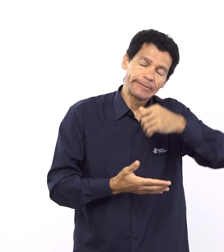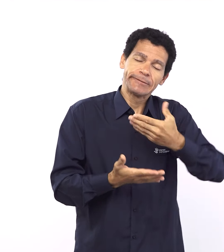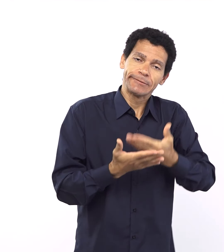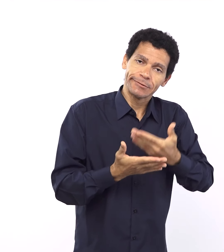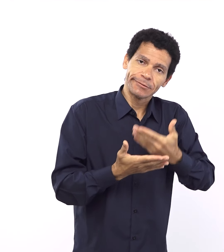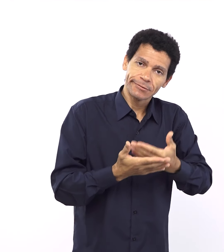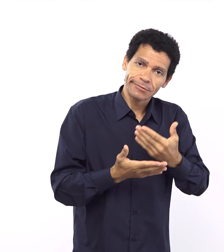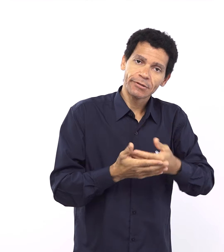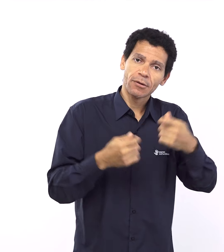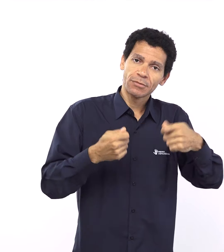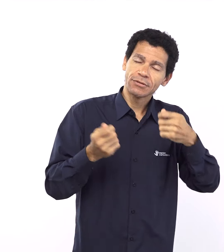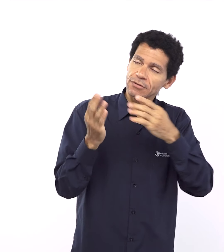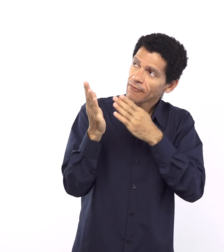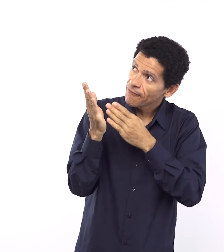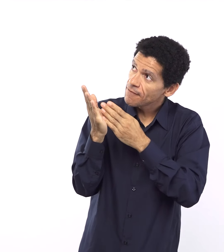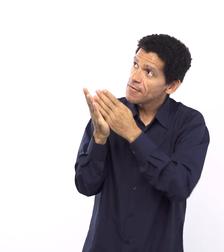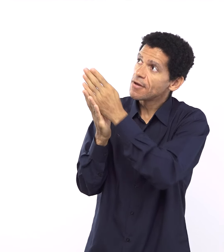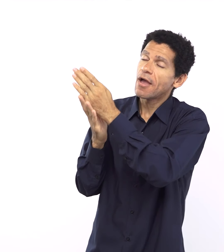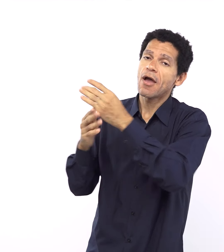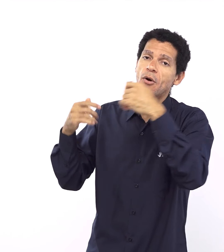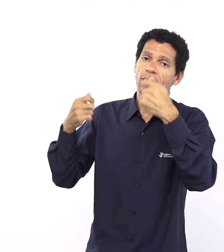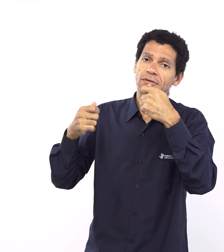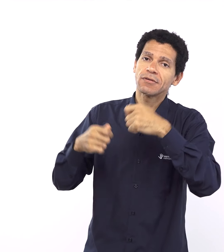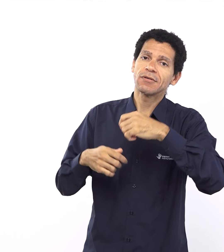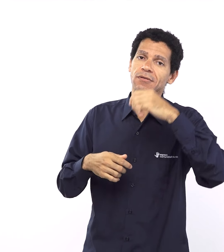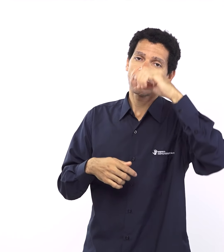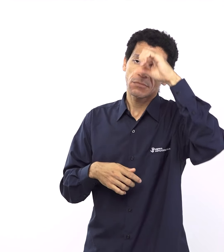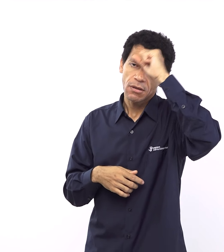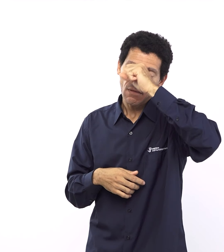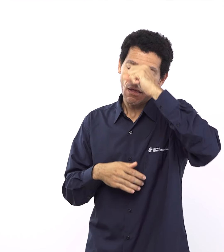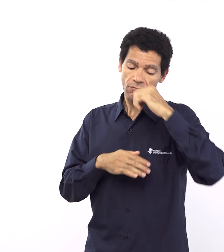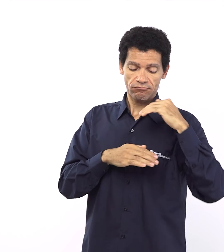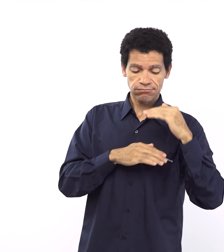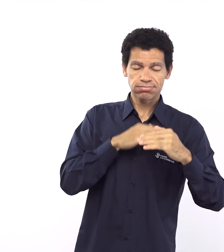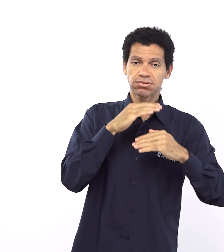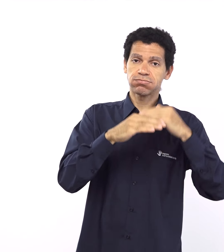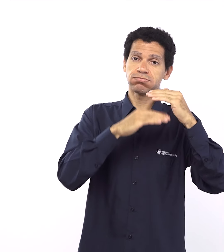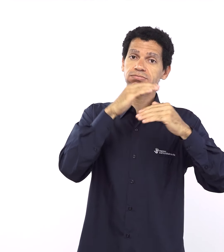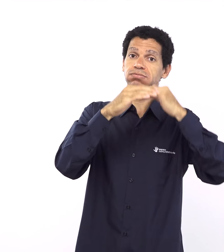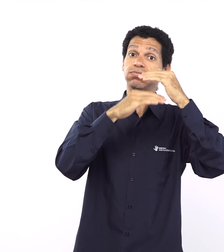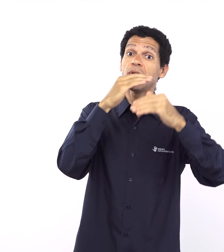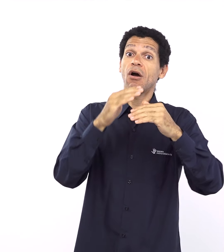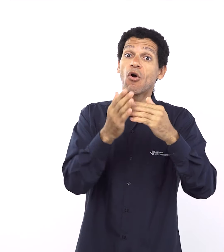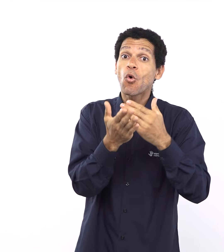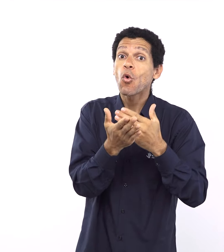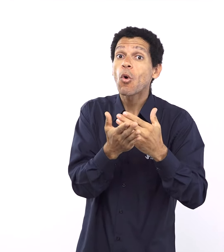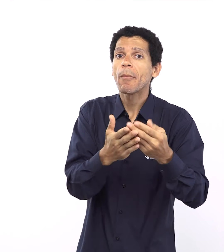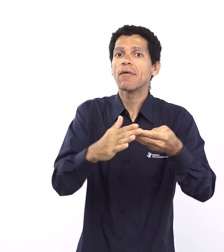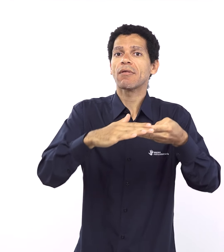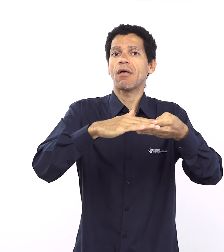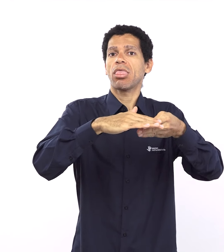fazer minha vontade mais do que qualquer outra coisa e isso permanece eu acho que Deus está tentando resgatar